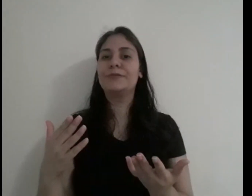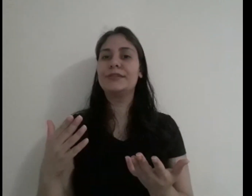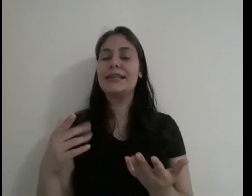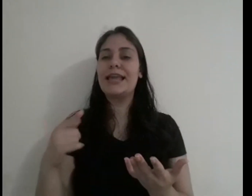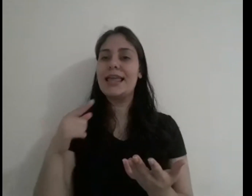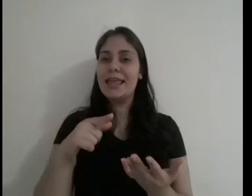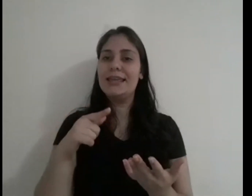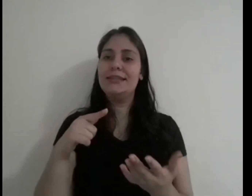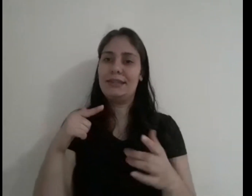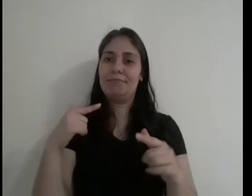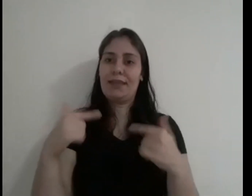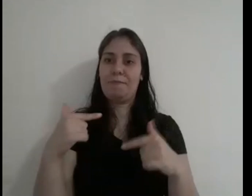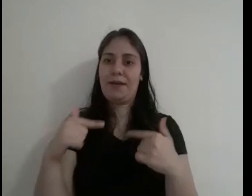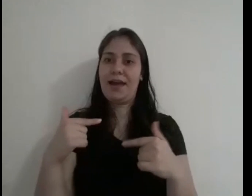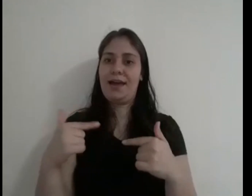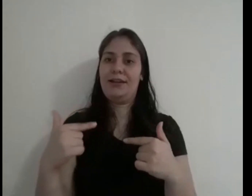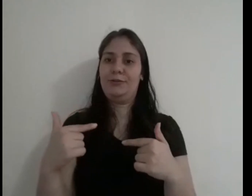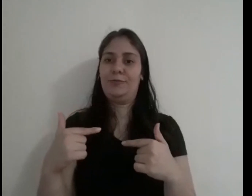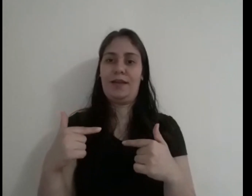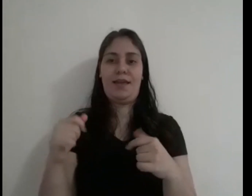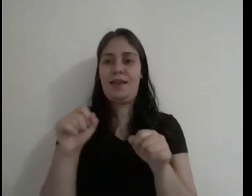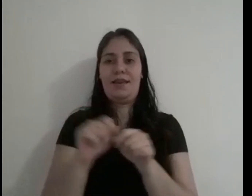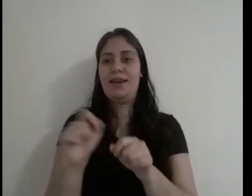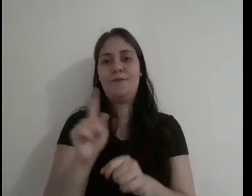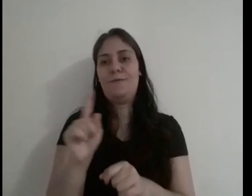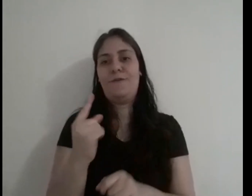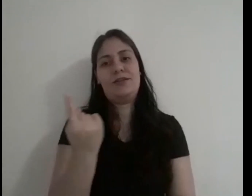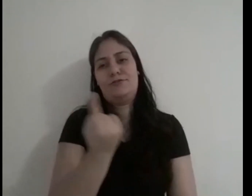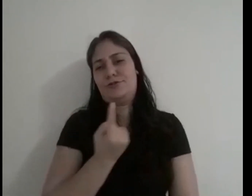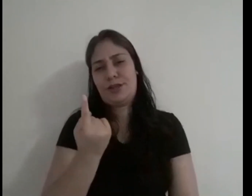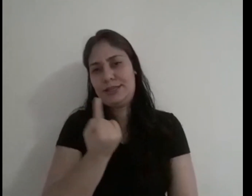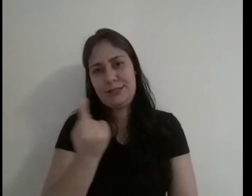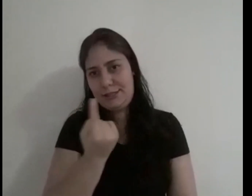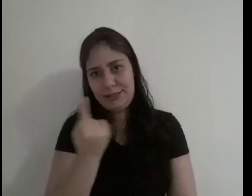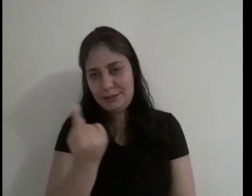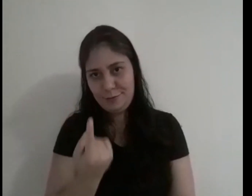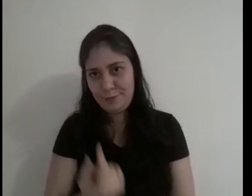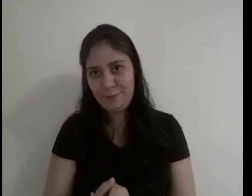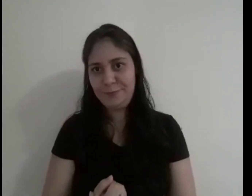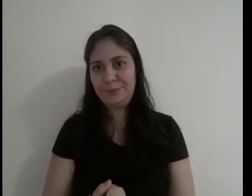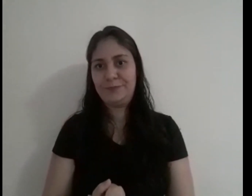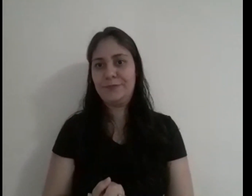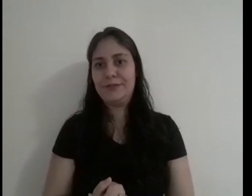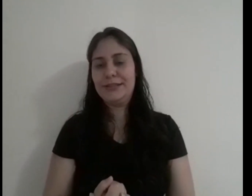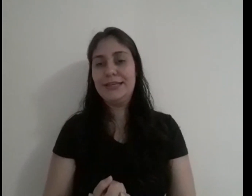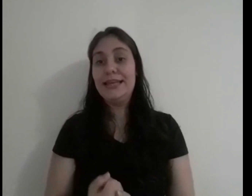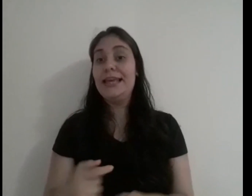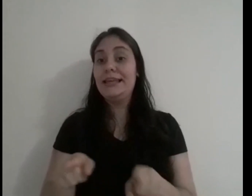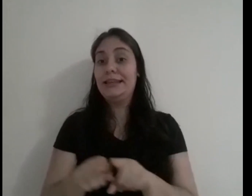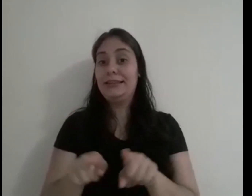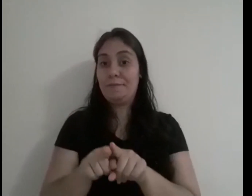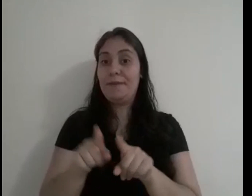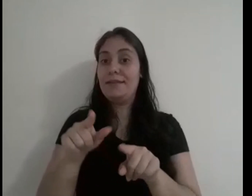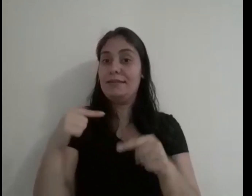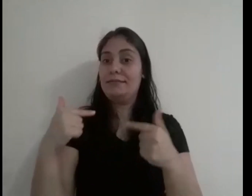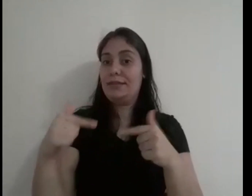Então, esse trabalho não era somente de Kardec, somente de uma única pessoa.